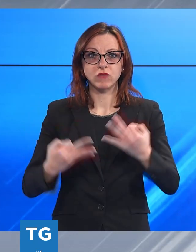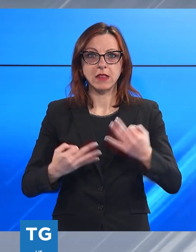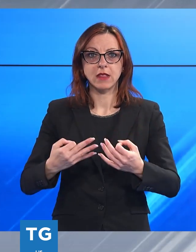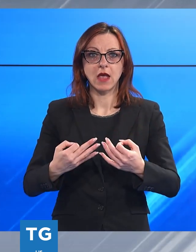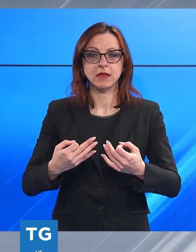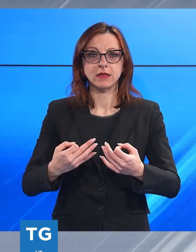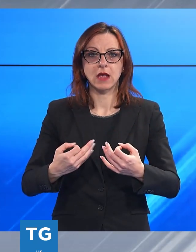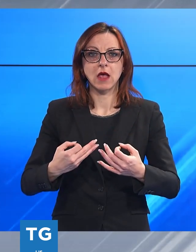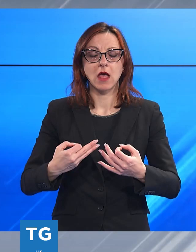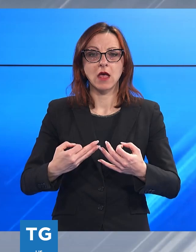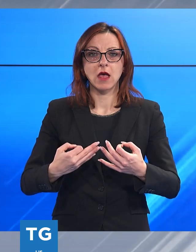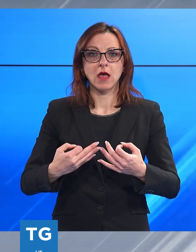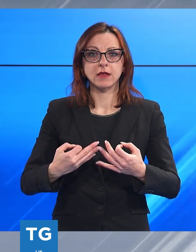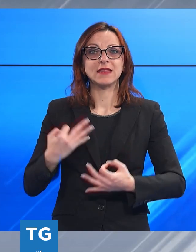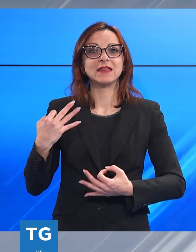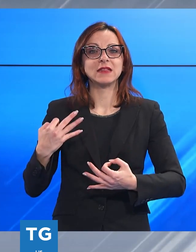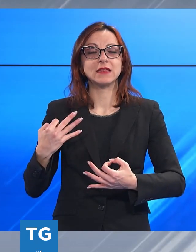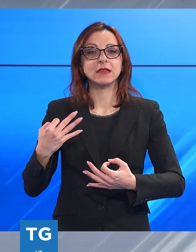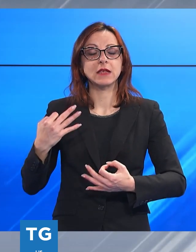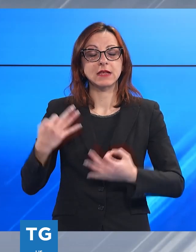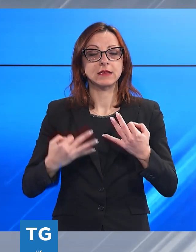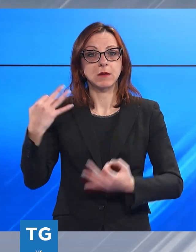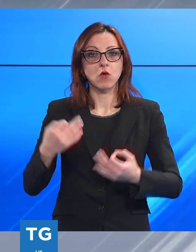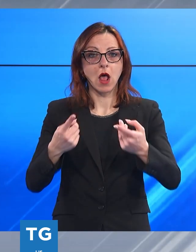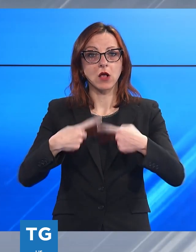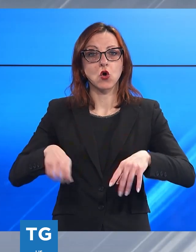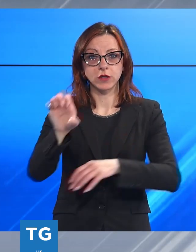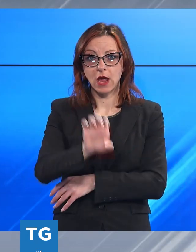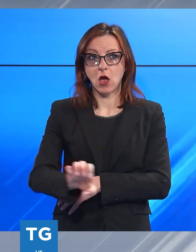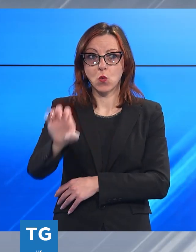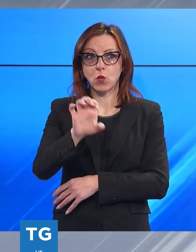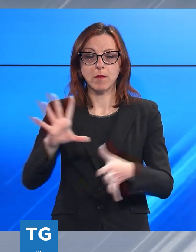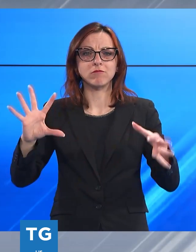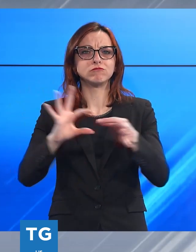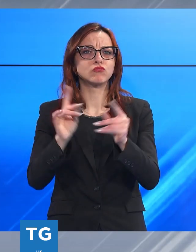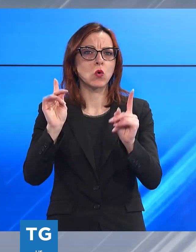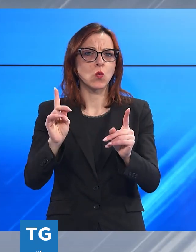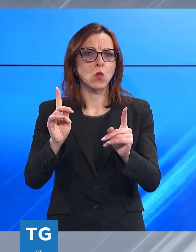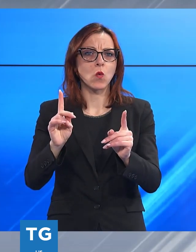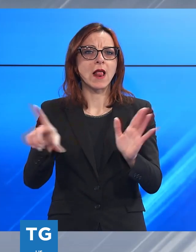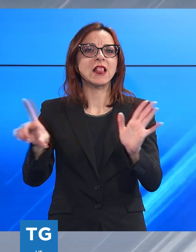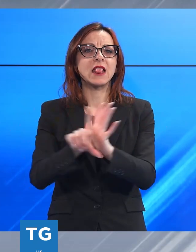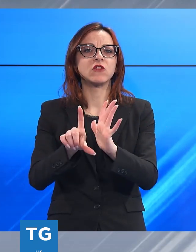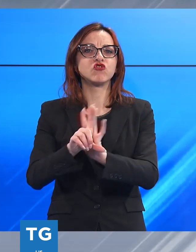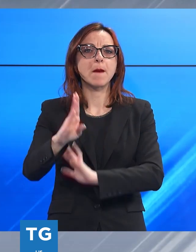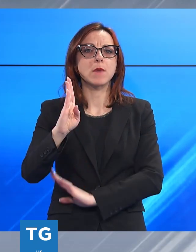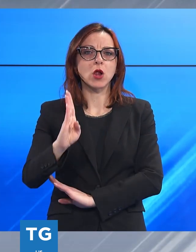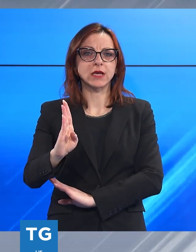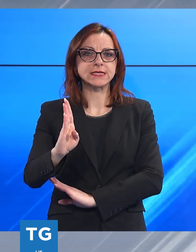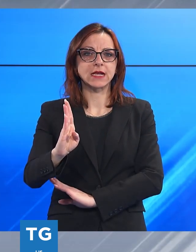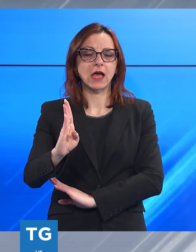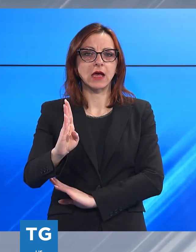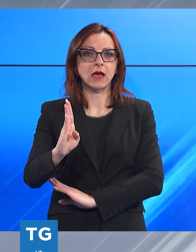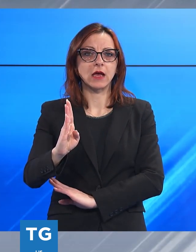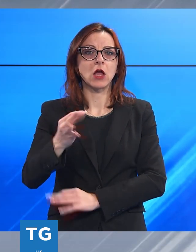Europea per quanto riguarda la direttiva Bolkesten, i giudici di